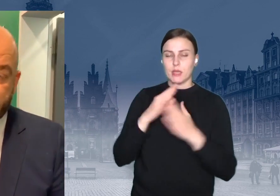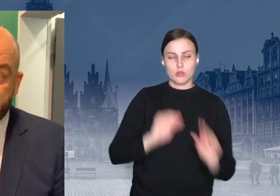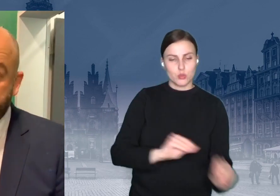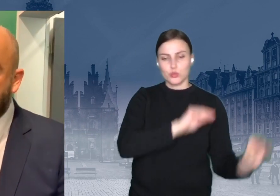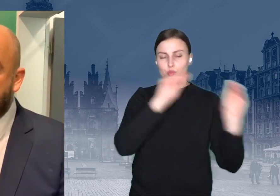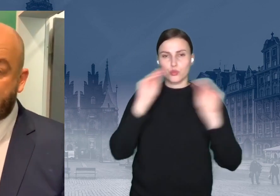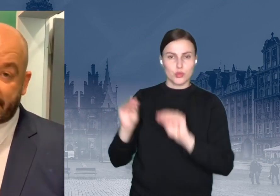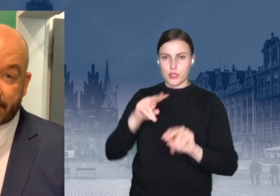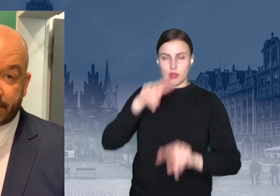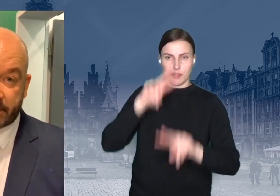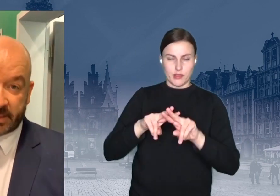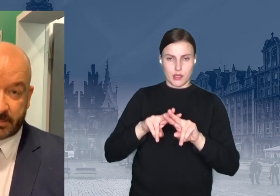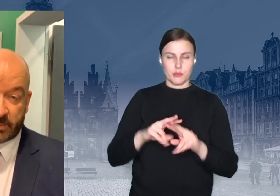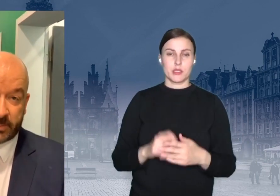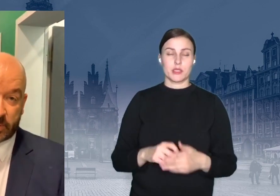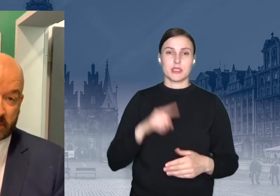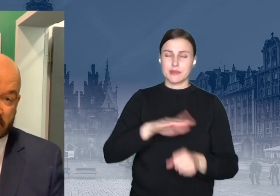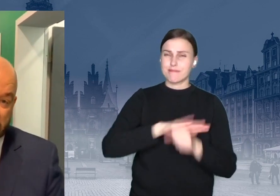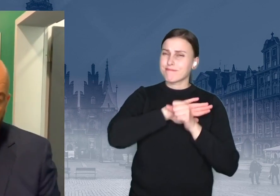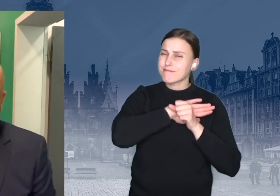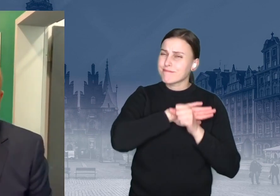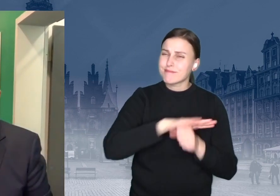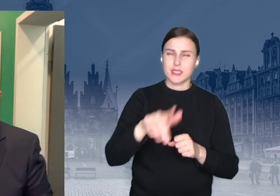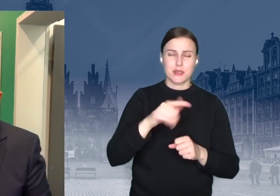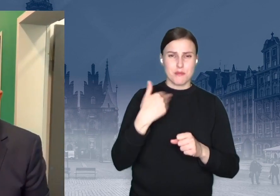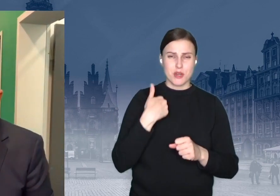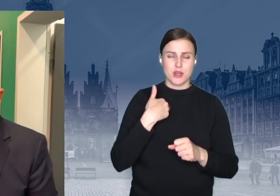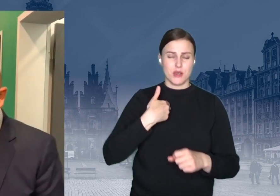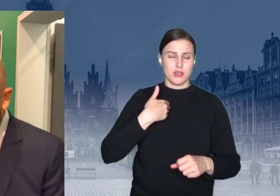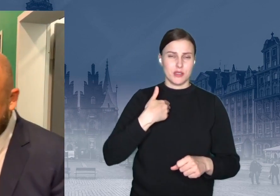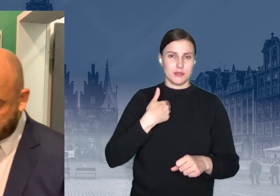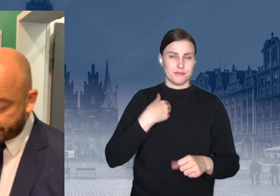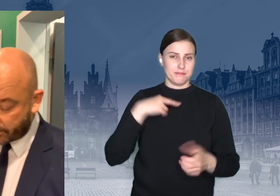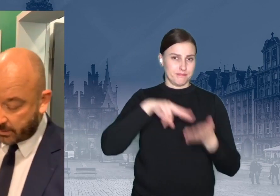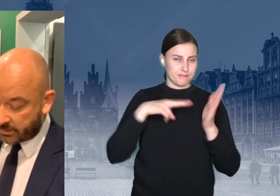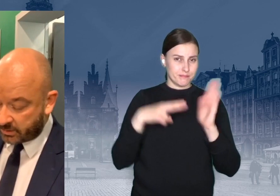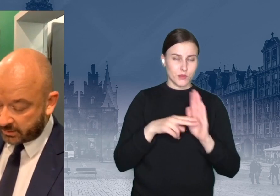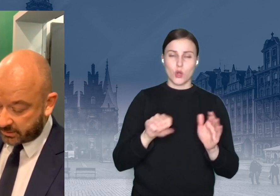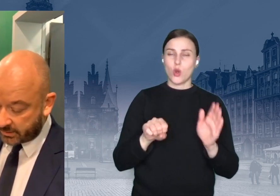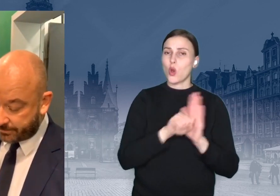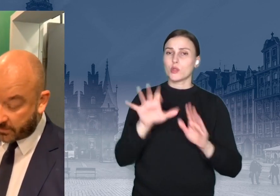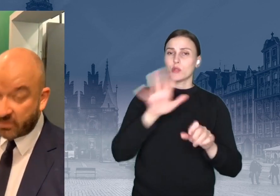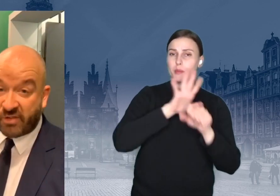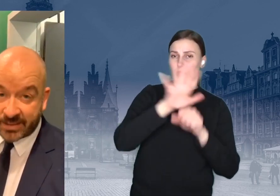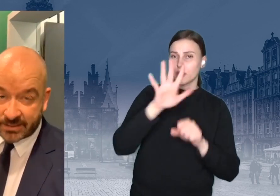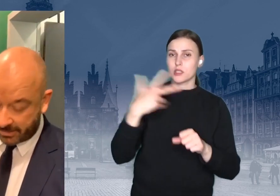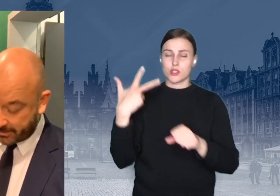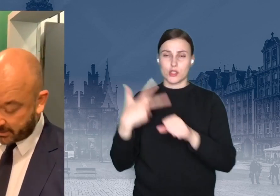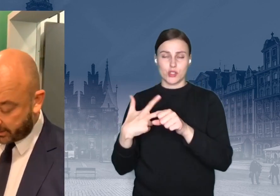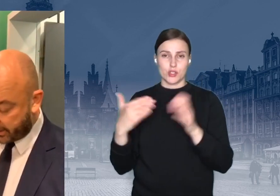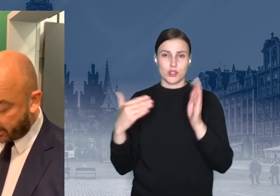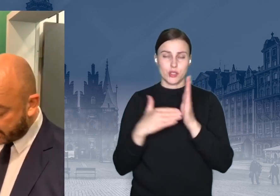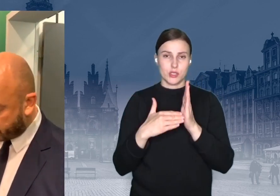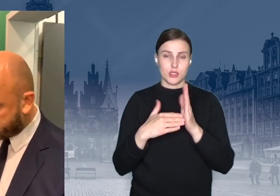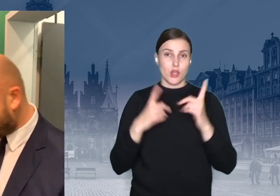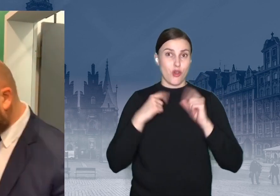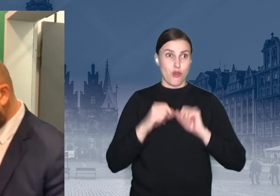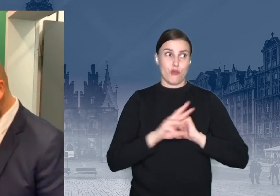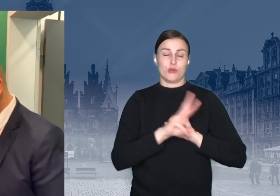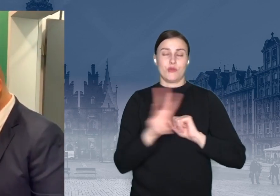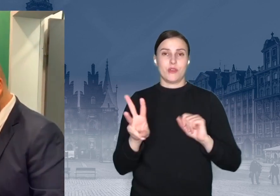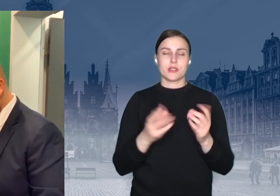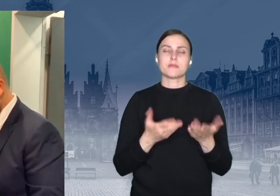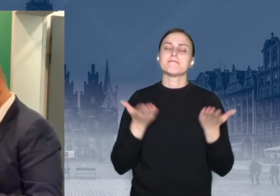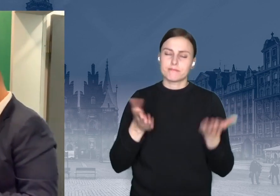arenę po brzegi. Miało być tutaj od 15 do 30 tysięcy Was, mam nadzieję. No ale dobrze, będziemy nad tym